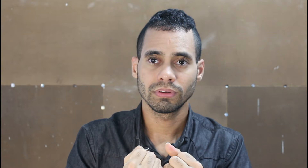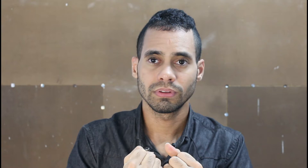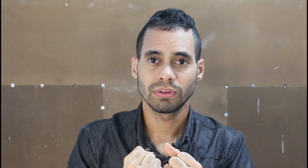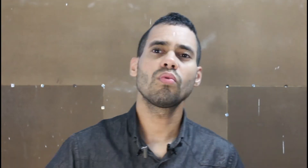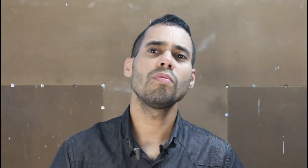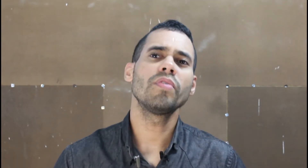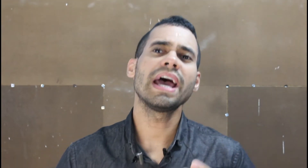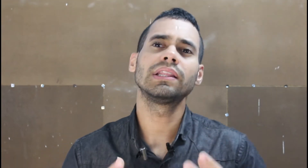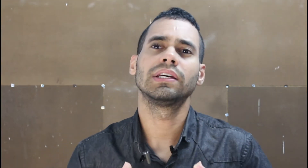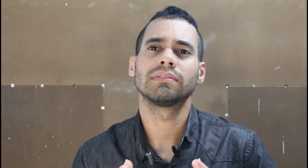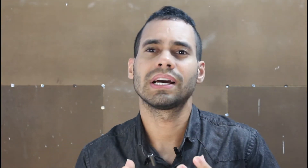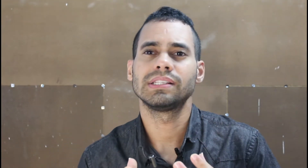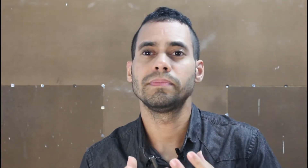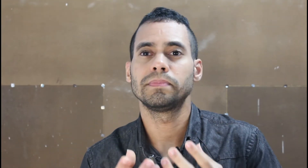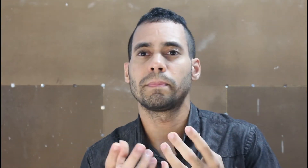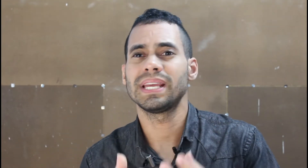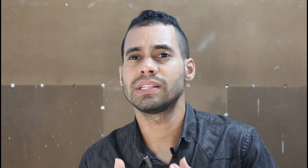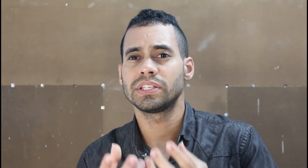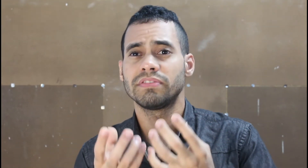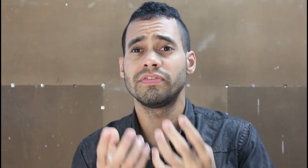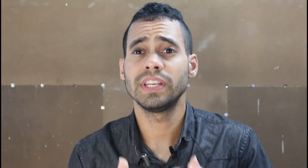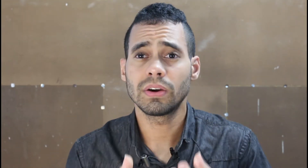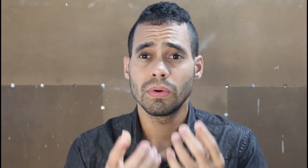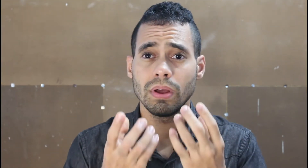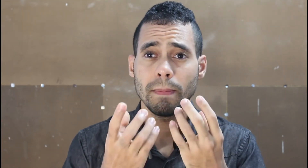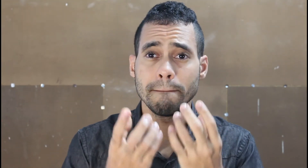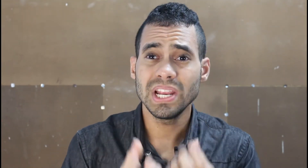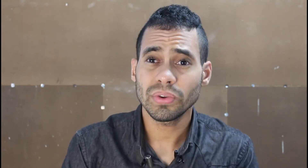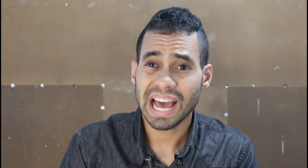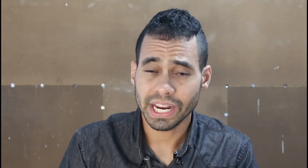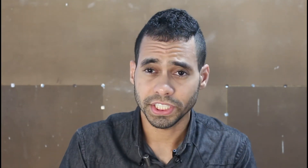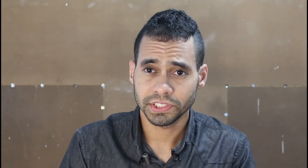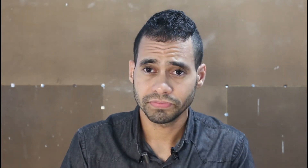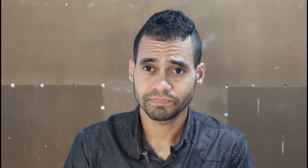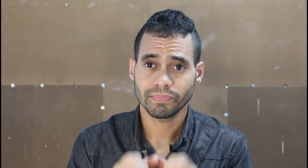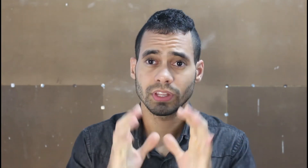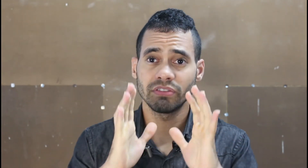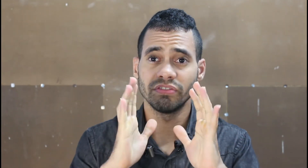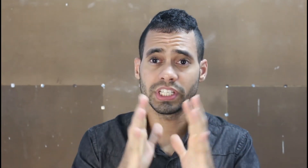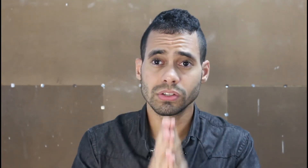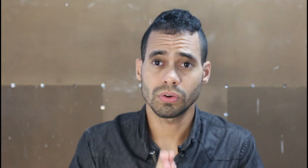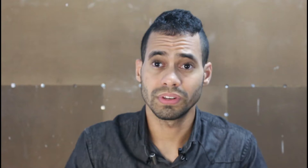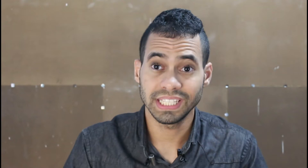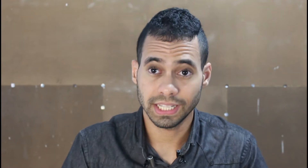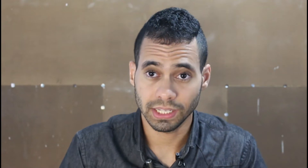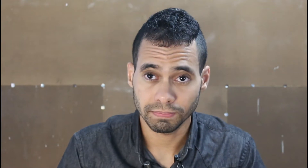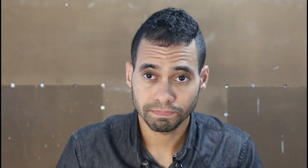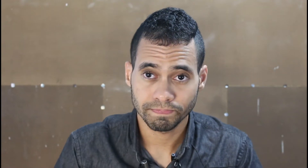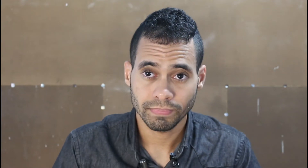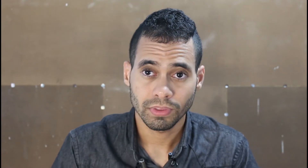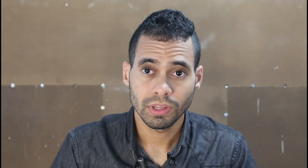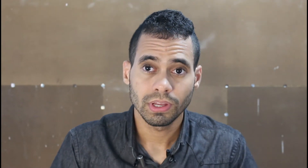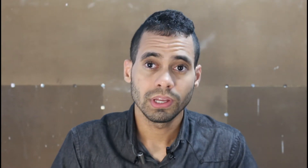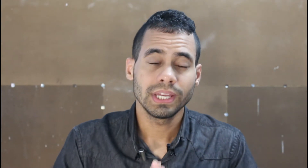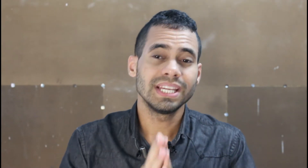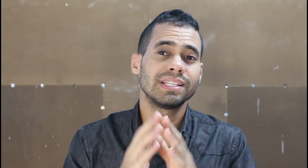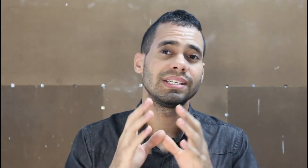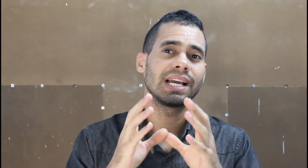Como é, Adriano, que as empresas ficam bilionárias. Veja só, entenda. Esse